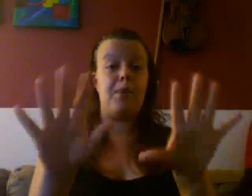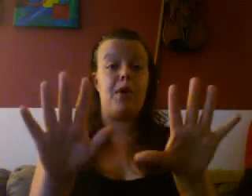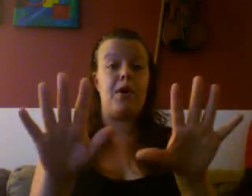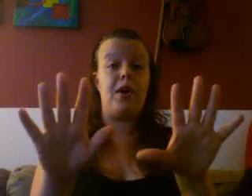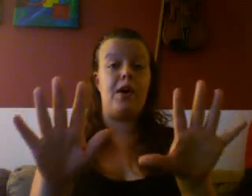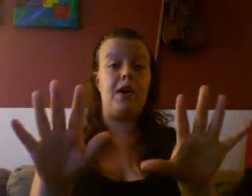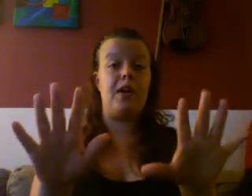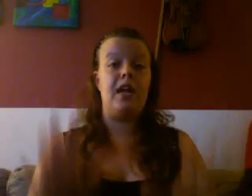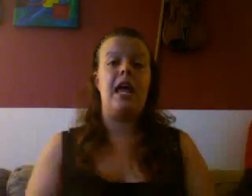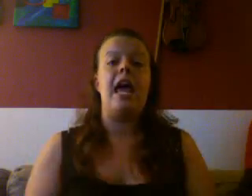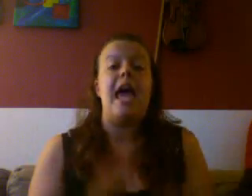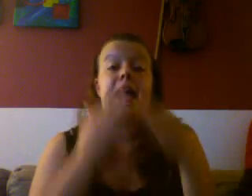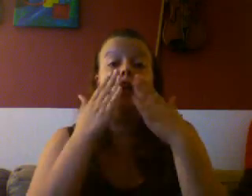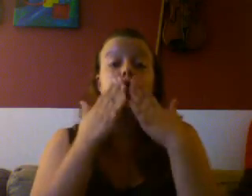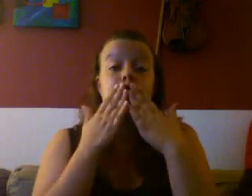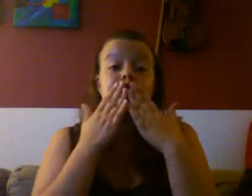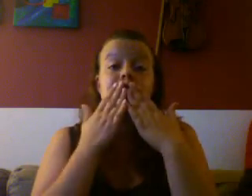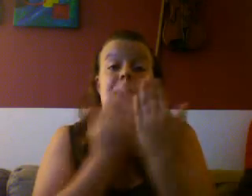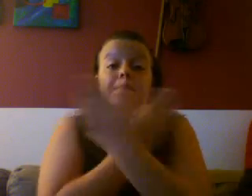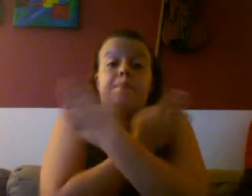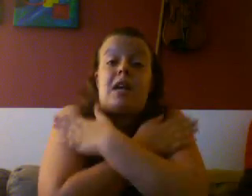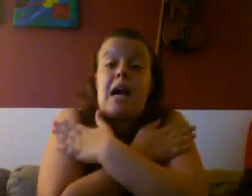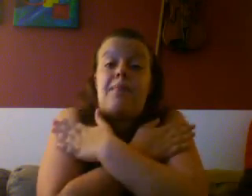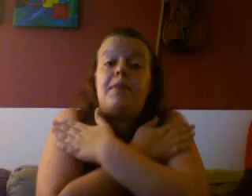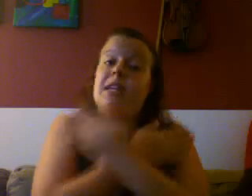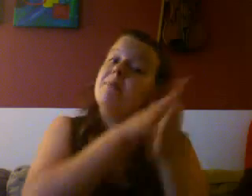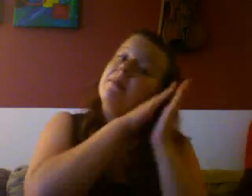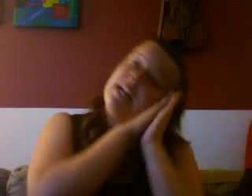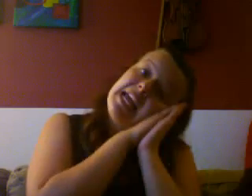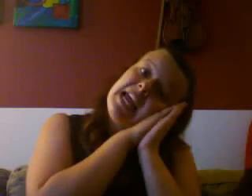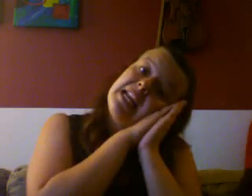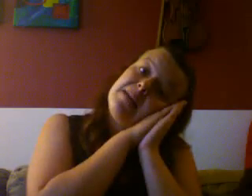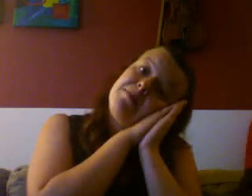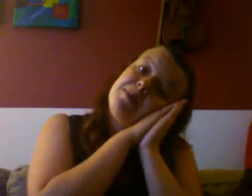børn. Han kyssede dem, og krammede dem, og lagde dem på